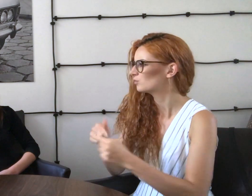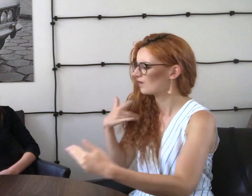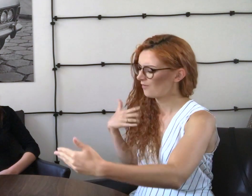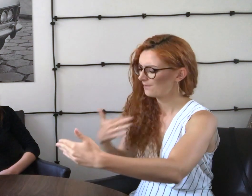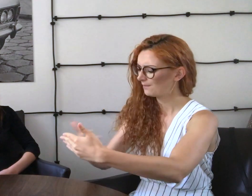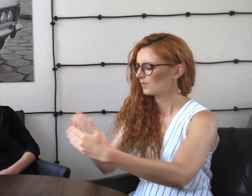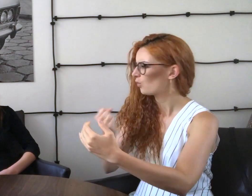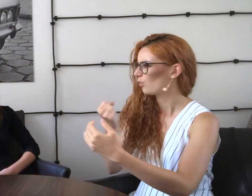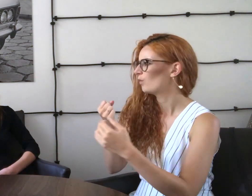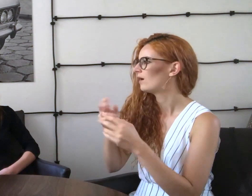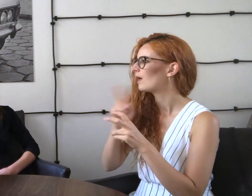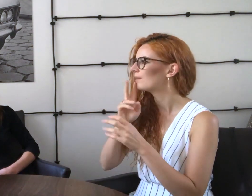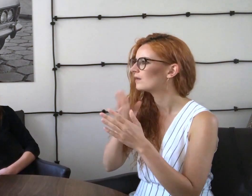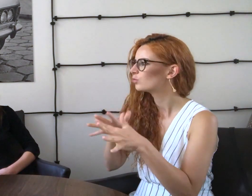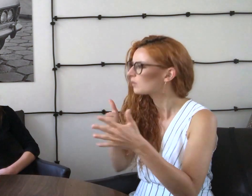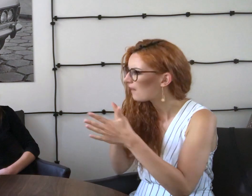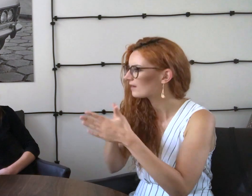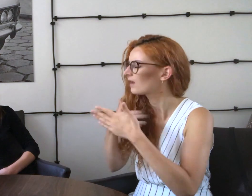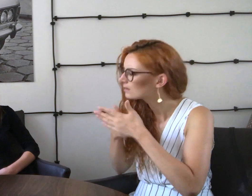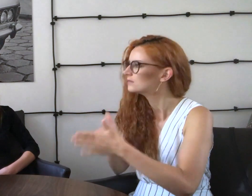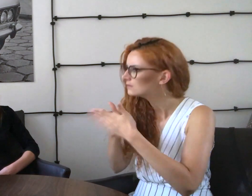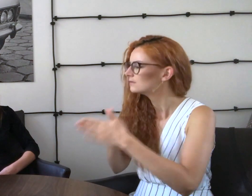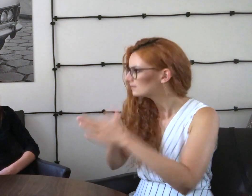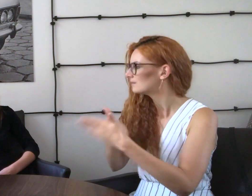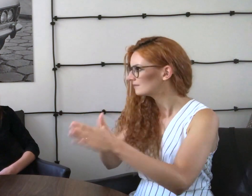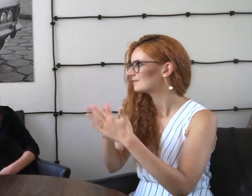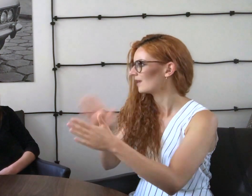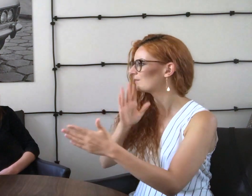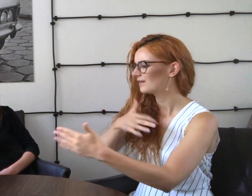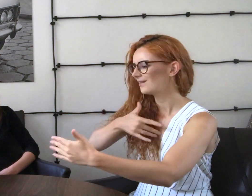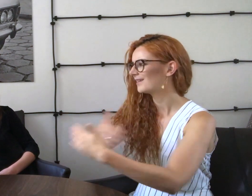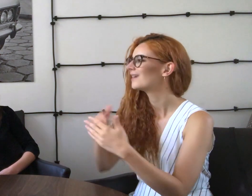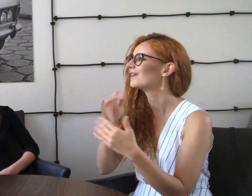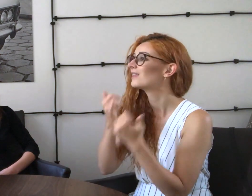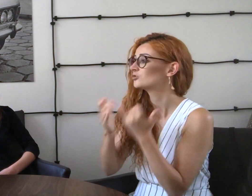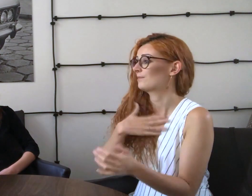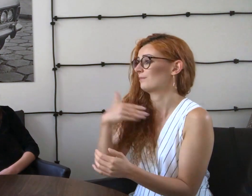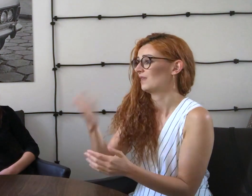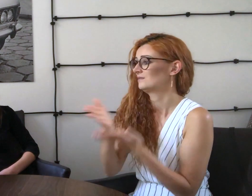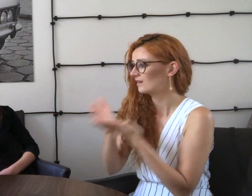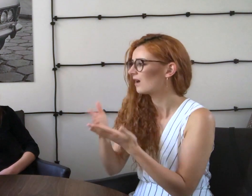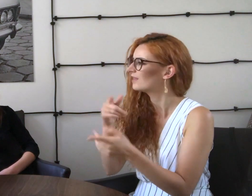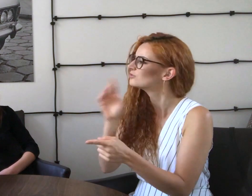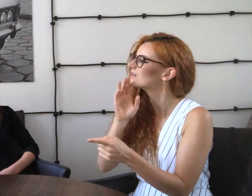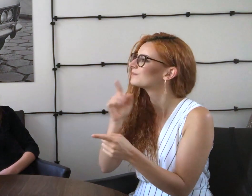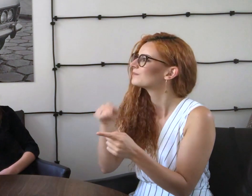To, gdzie ja jestem, to jest jakby dużo się spotykają z barierami, które musiałam otwierać. I jeżeli mam dać radę,